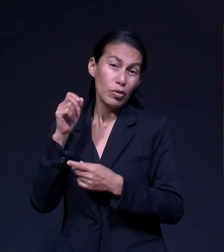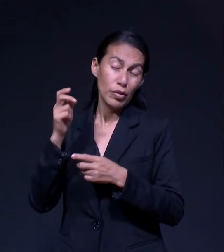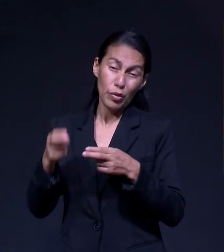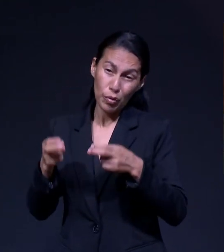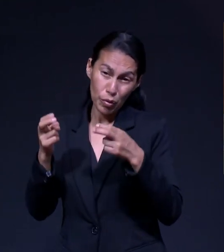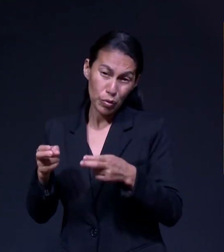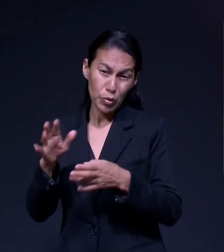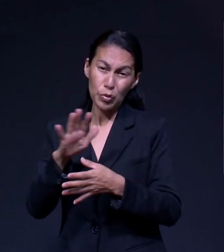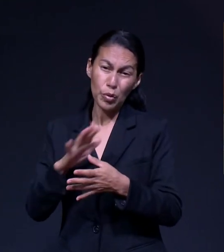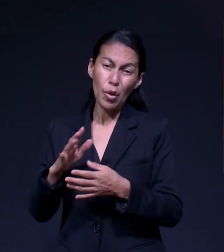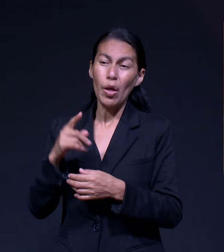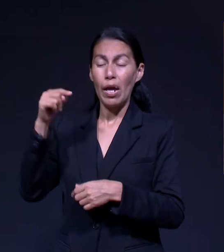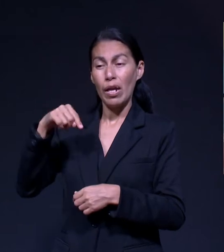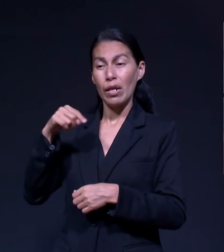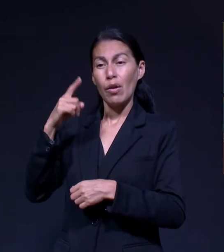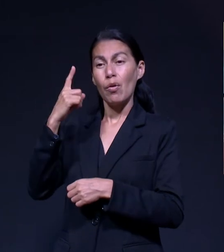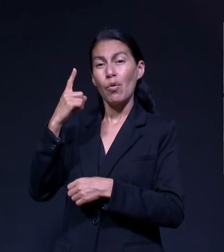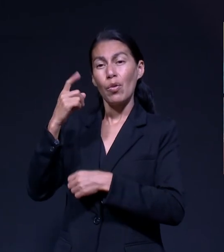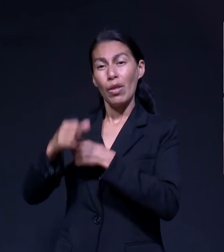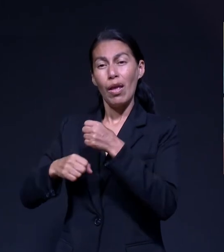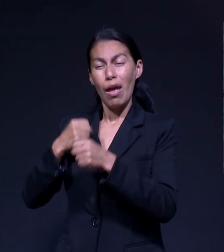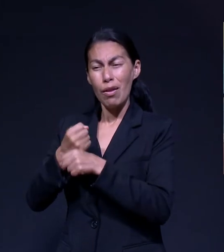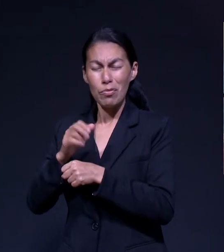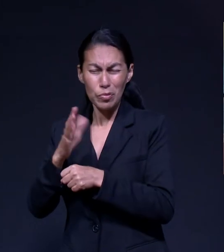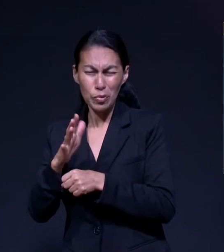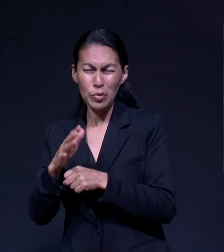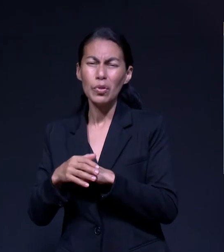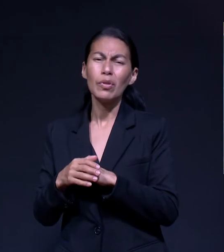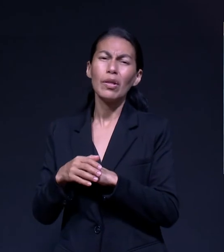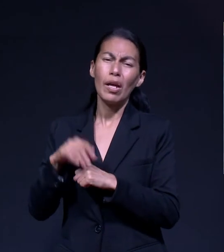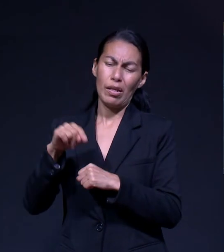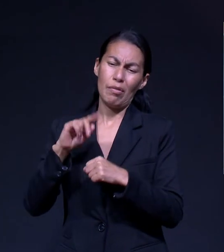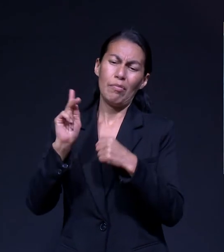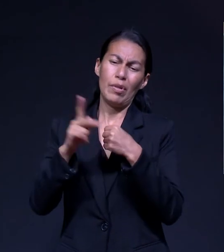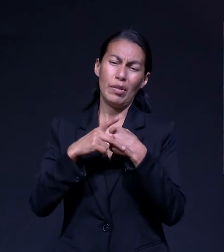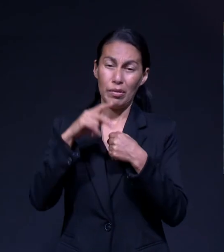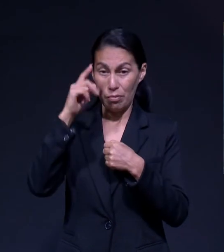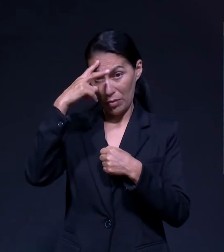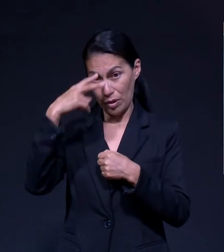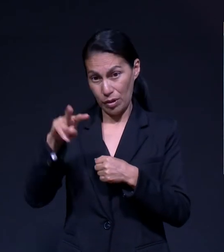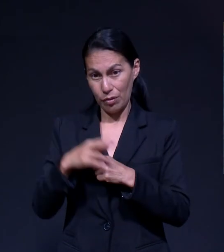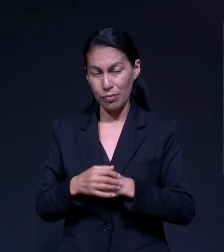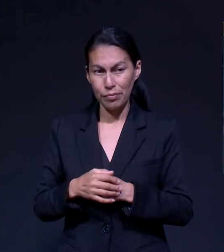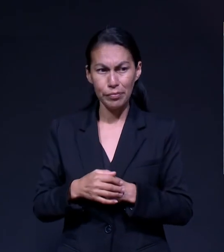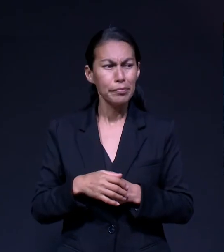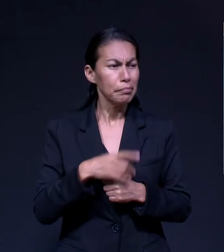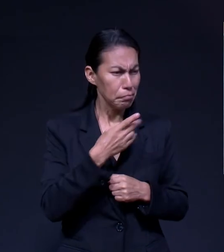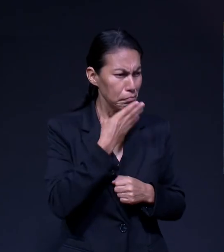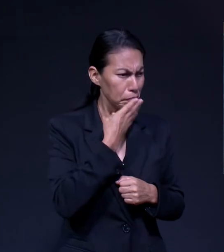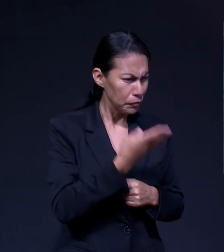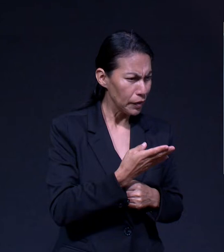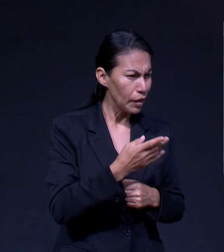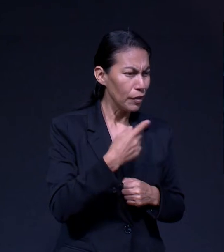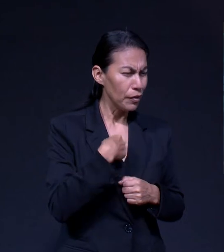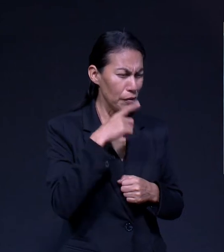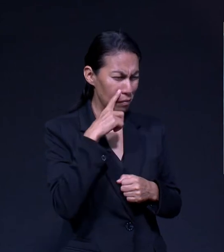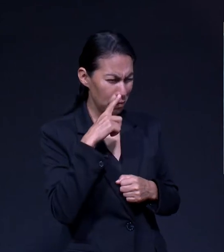por un poco más de un año Amén, qué bueno Realmente he llegado a admirar tu gran fe también Y